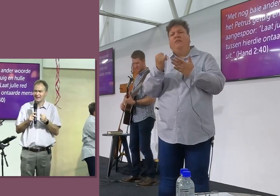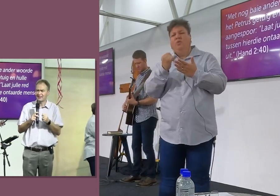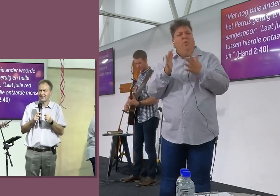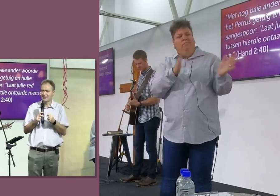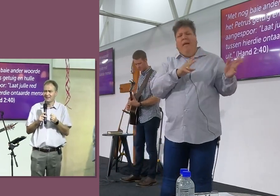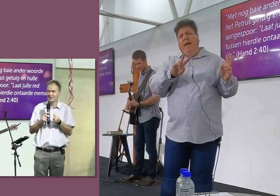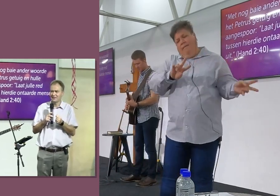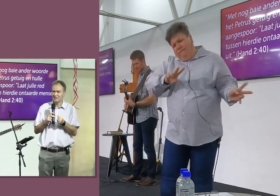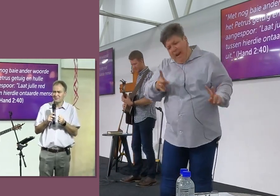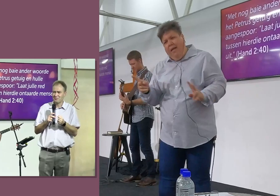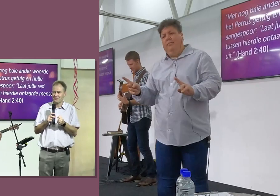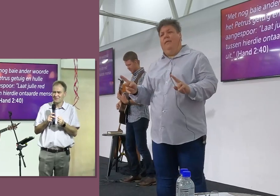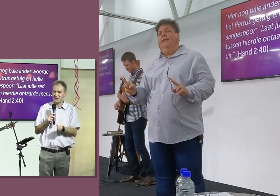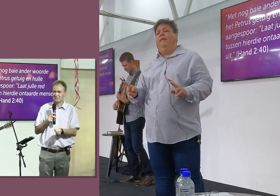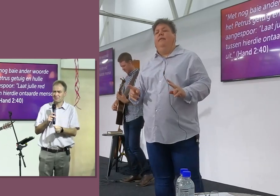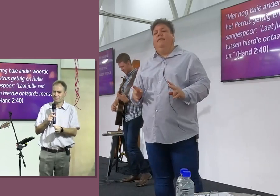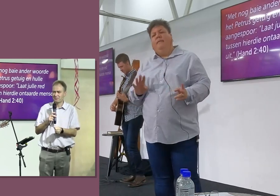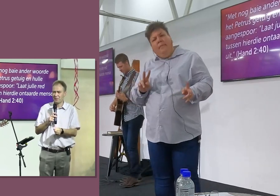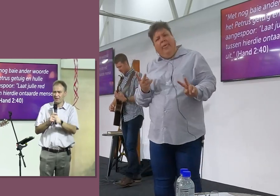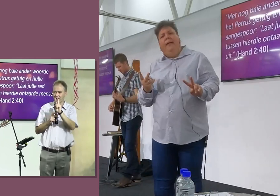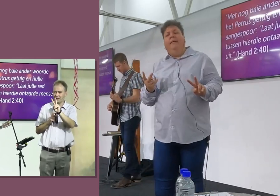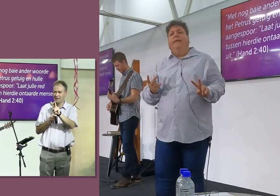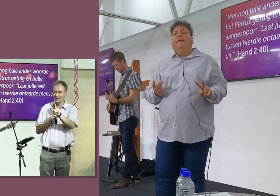bekeer. So,